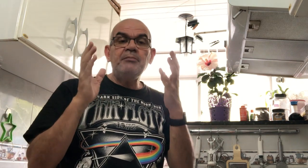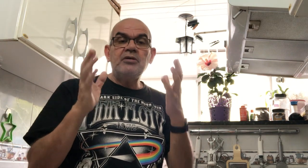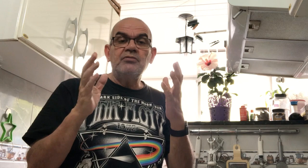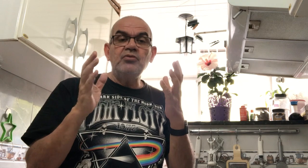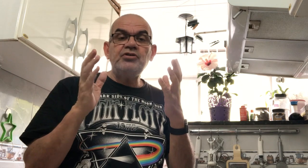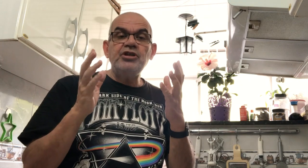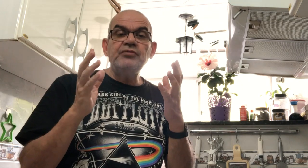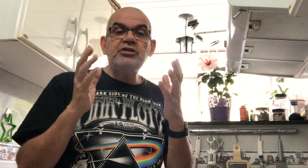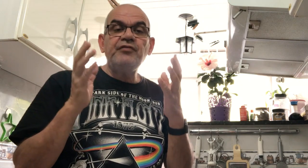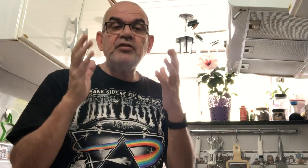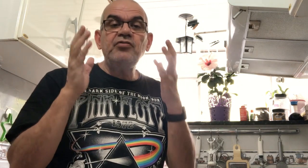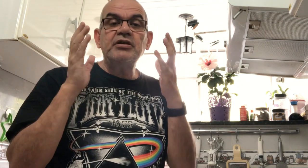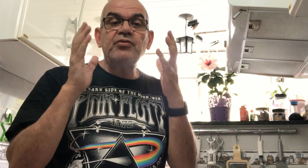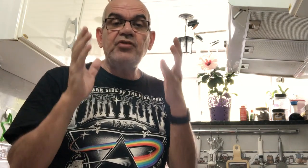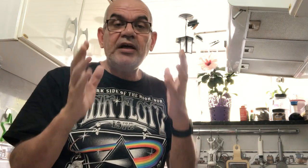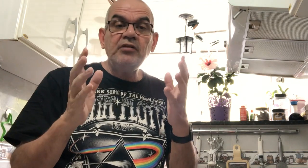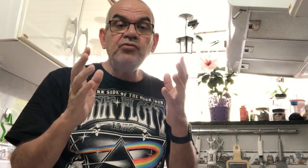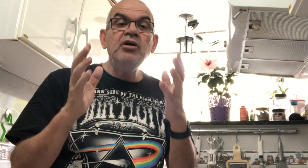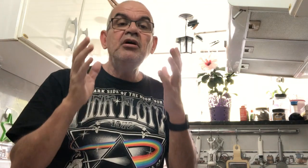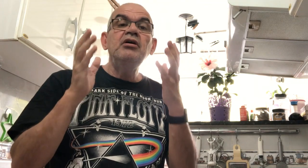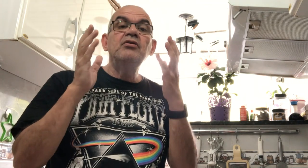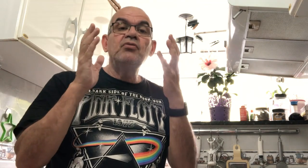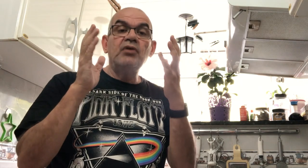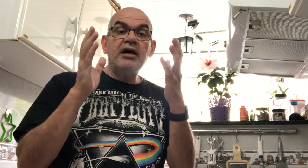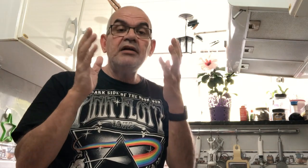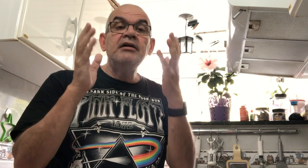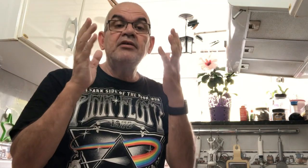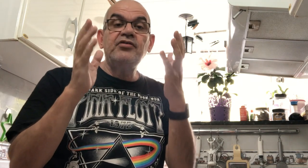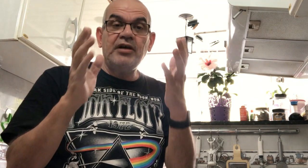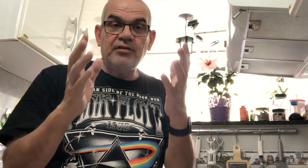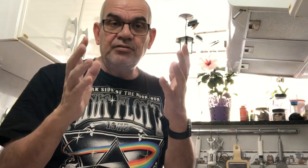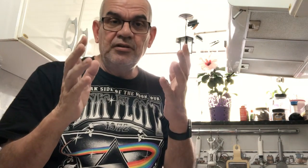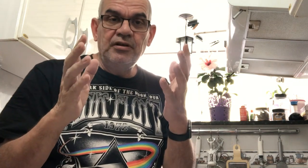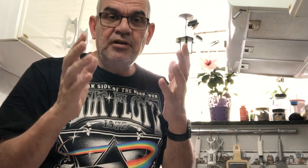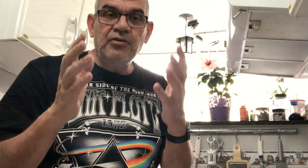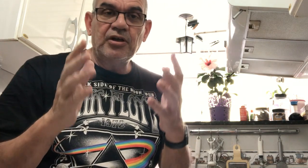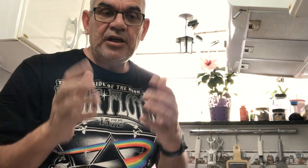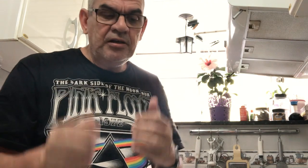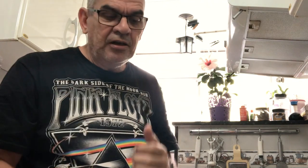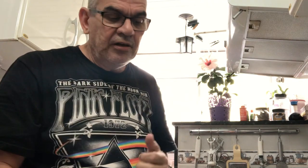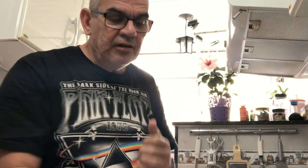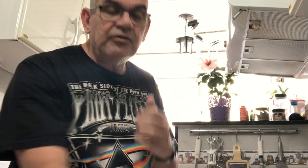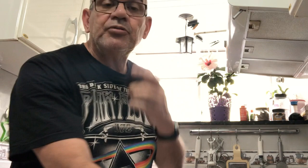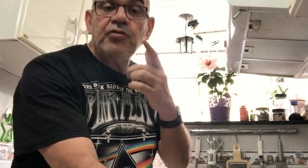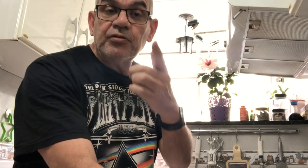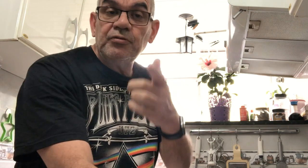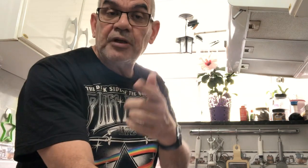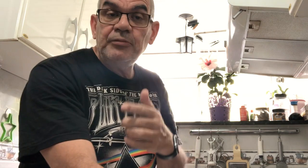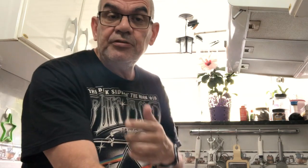mão, ou seja, você fazer o sinal certo no lugar certo, ok? Vamos ao segundo parâmetro?